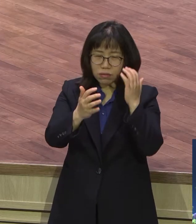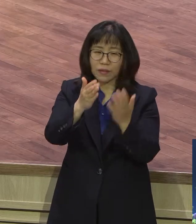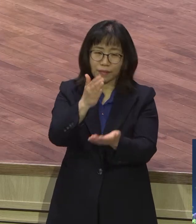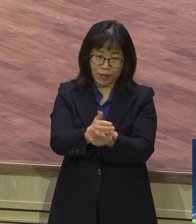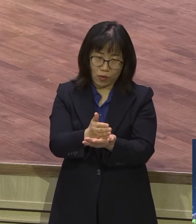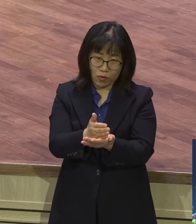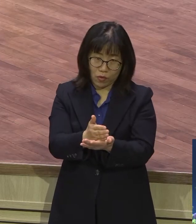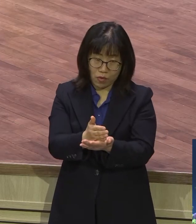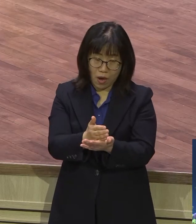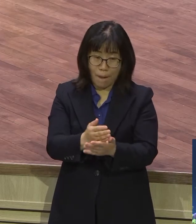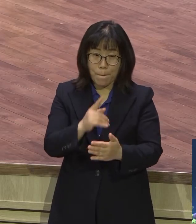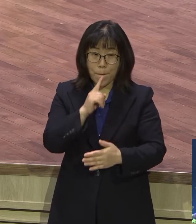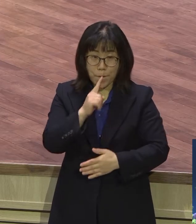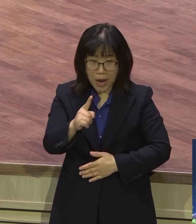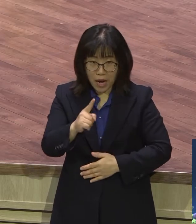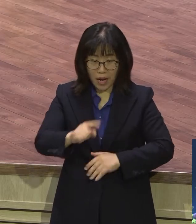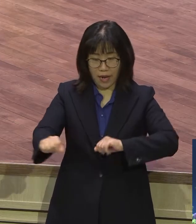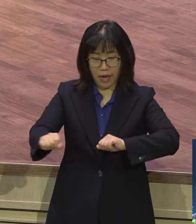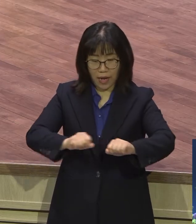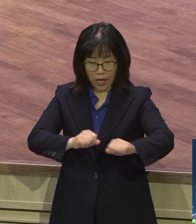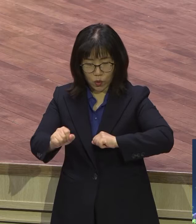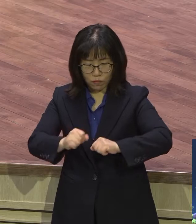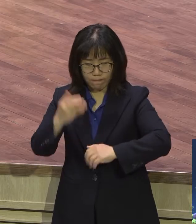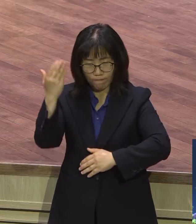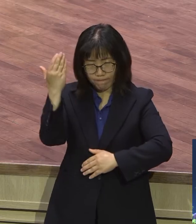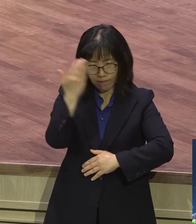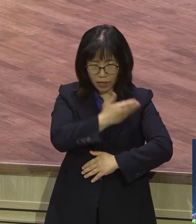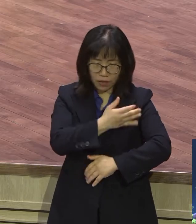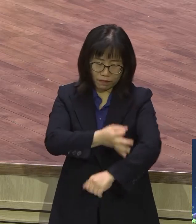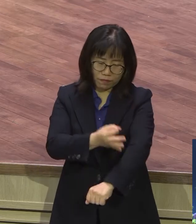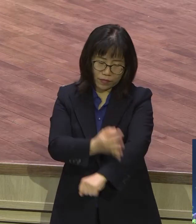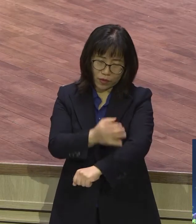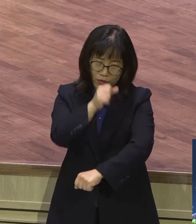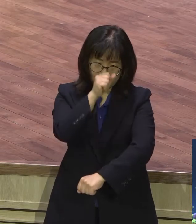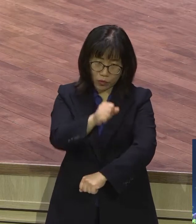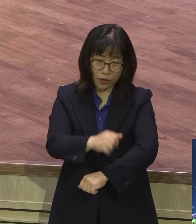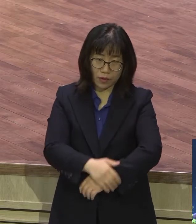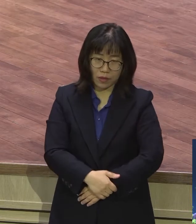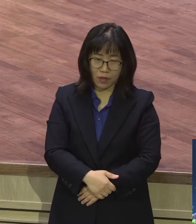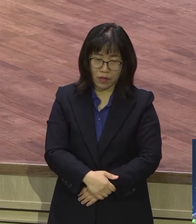분명하고 삶 자체가 아주 깨끗합니다 복잡한 게 없어요